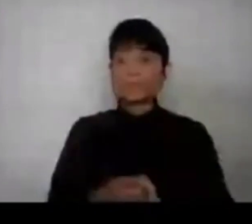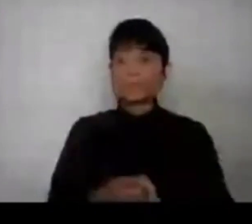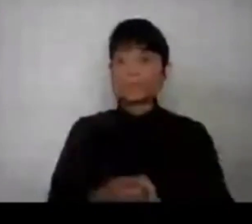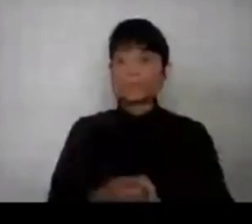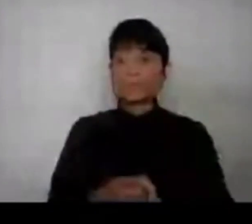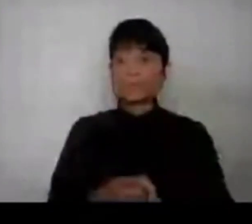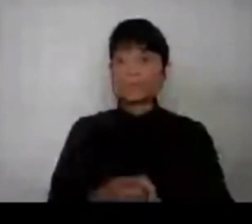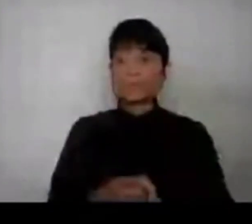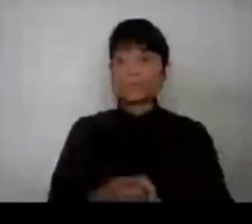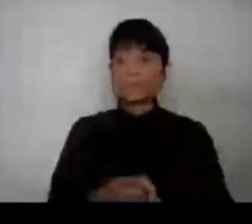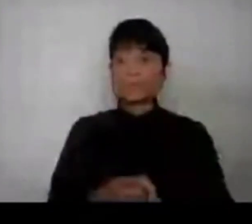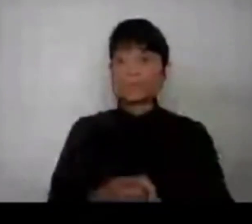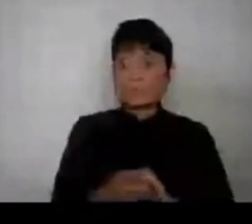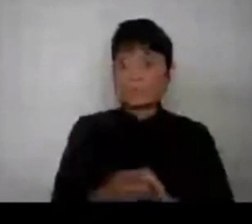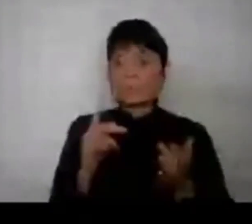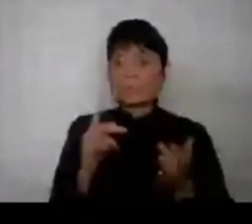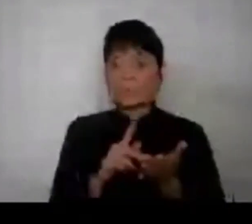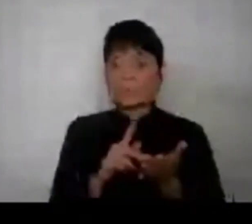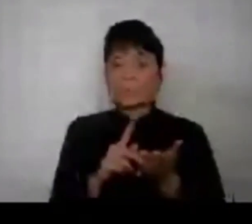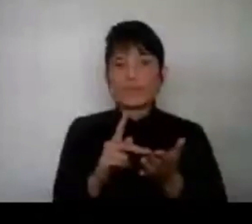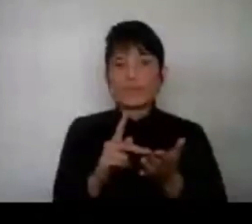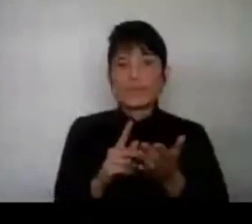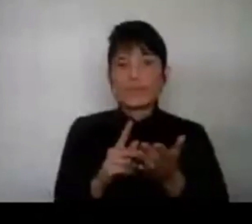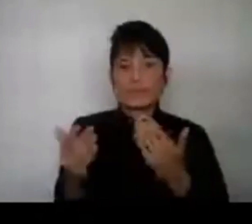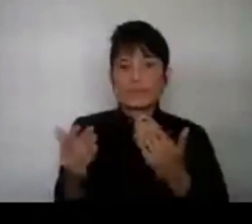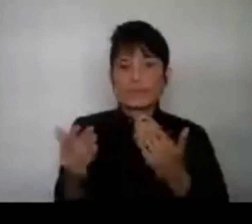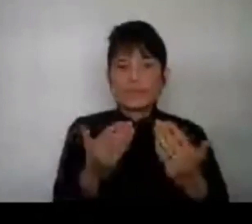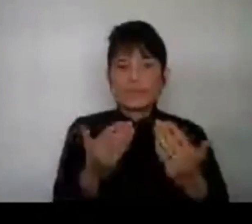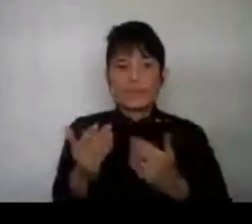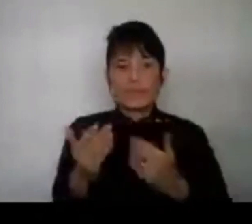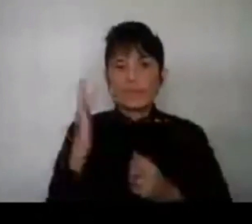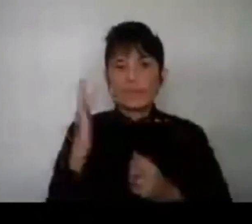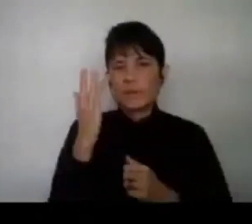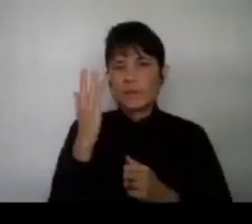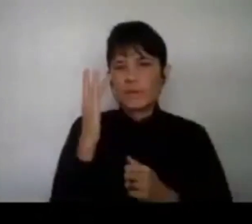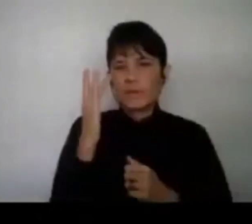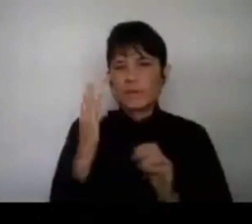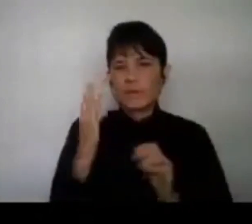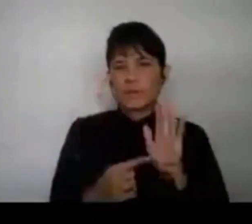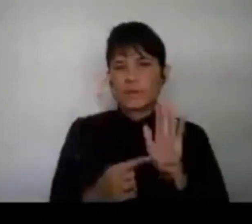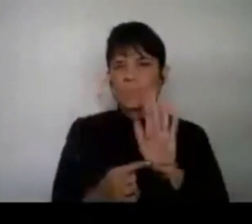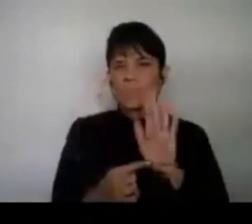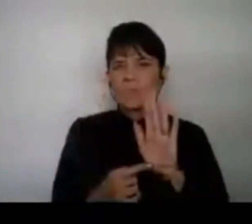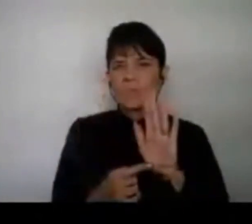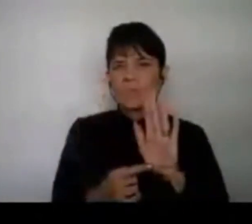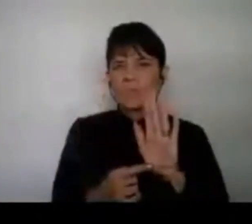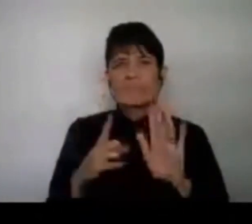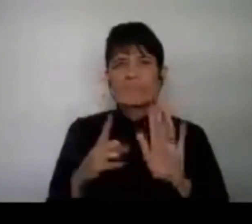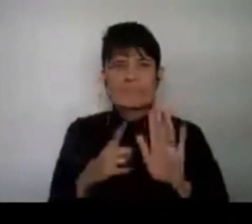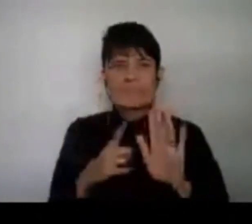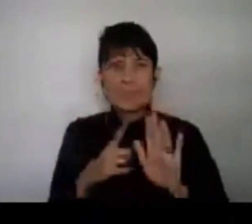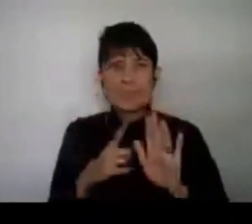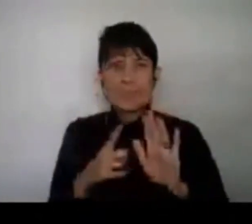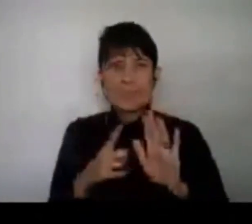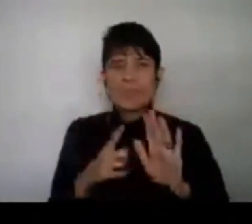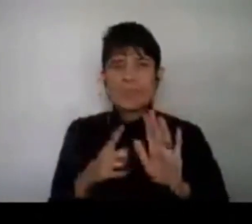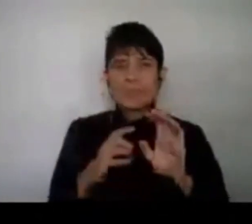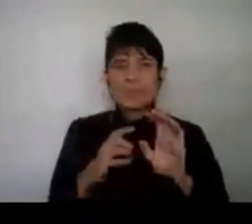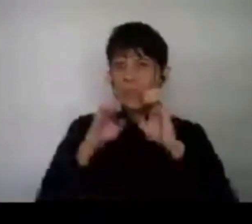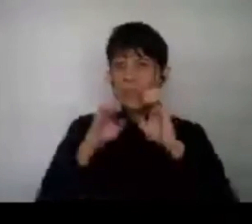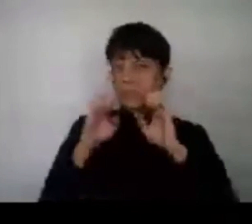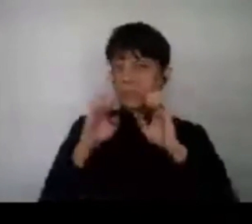Então, de fato, esse paradoxo, eu acho que ele revela que há algo de uma estrutura